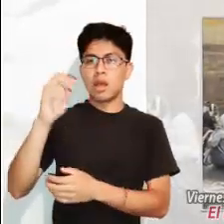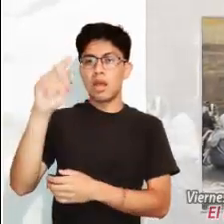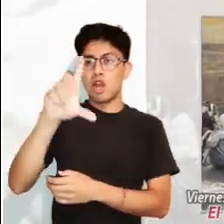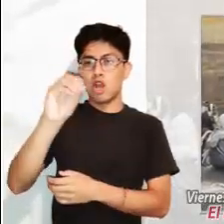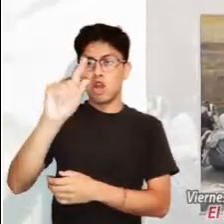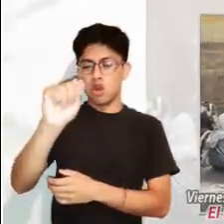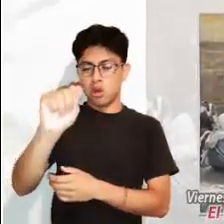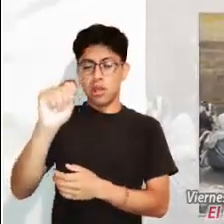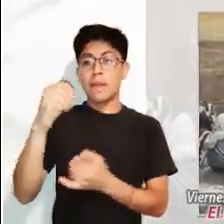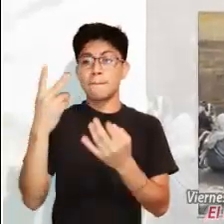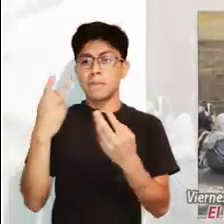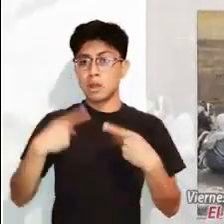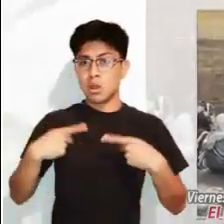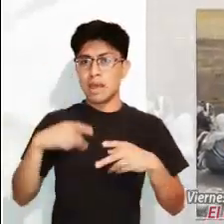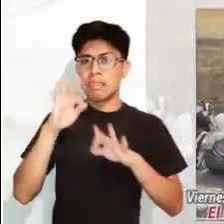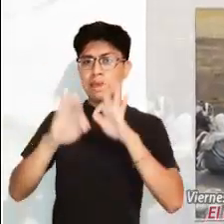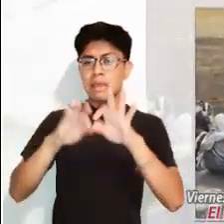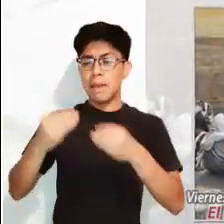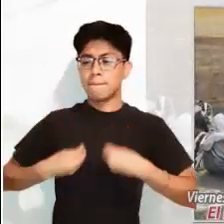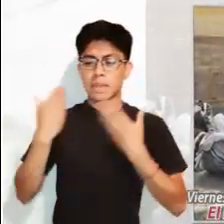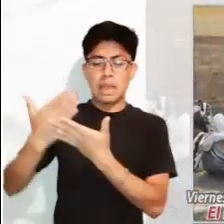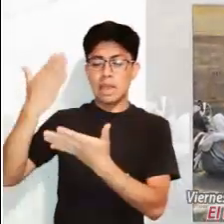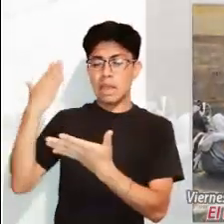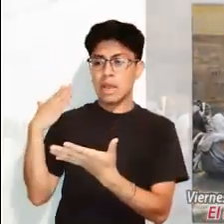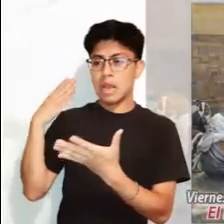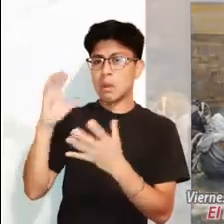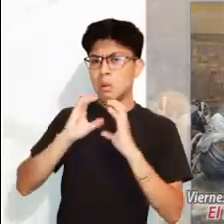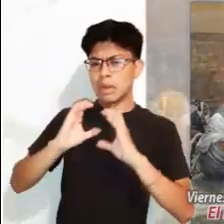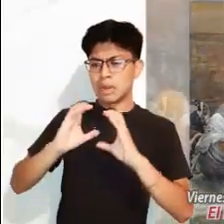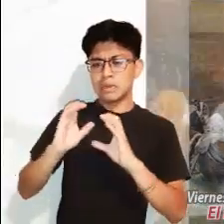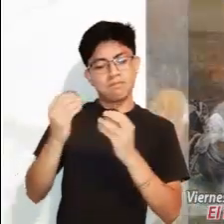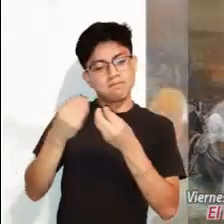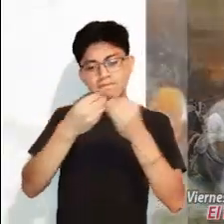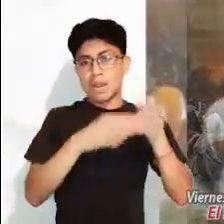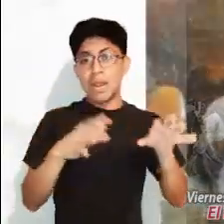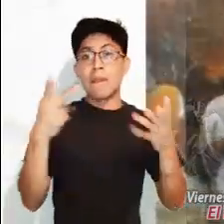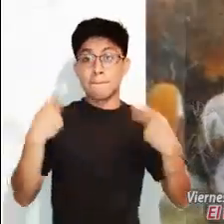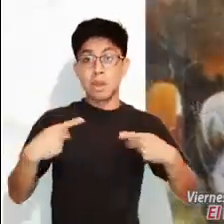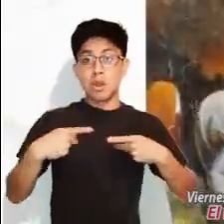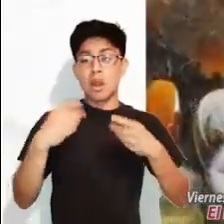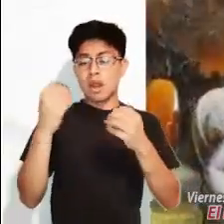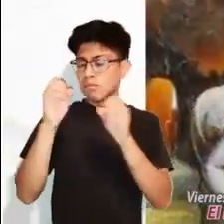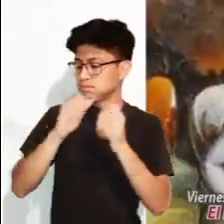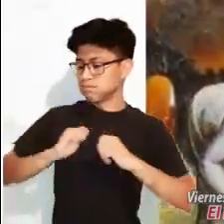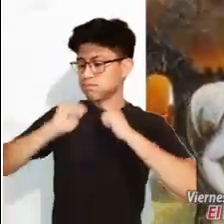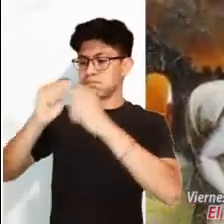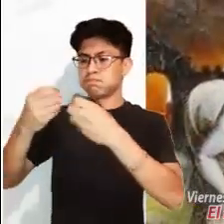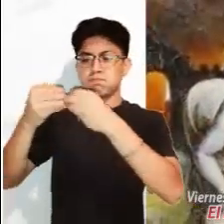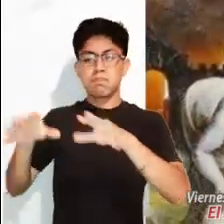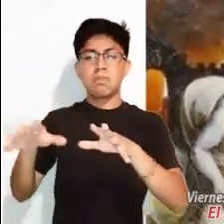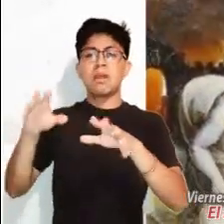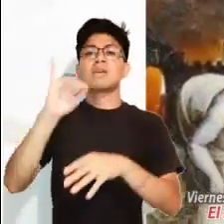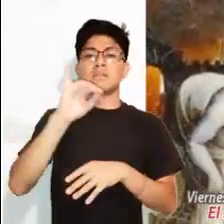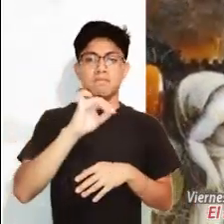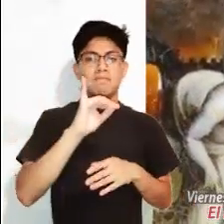atrás. Acuérdense de la mujer de Lot. Quien intente conservar su vida la perderá, y quien la pierda la conservará.